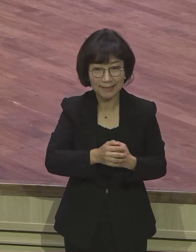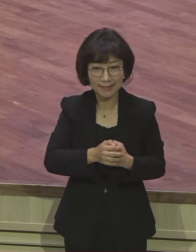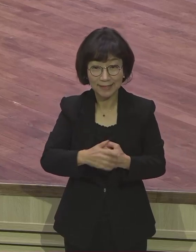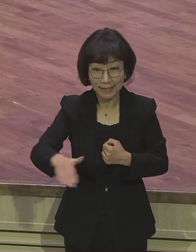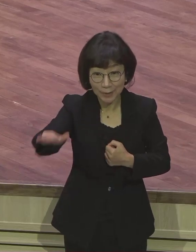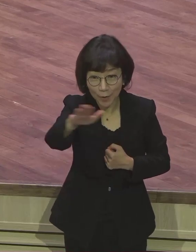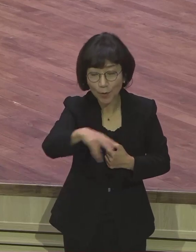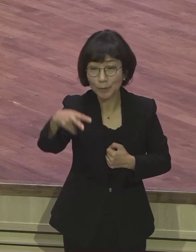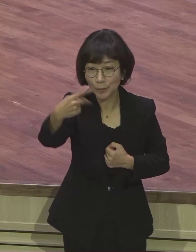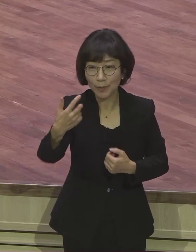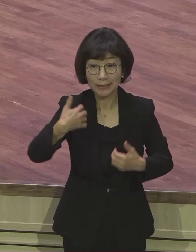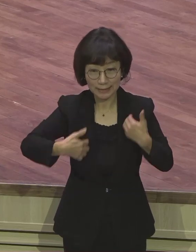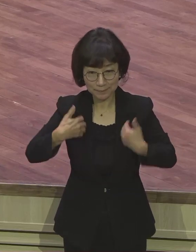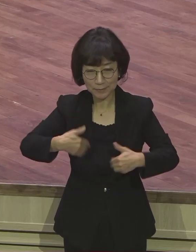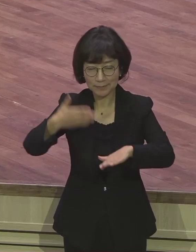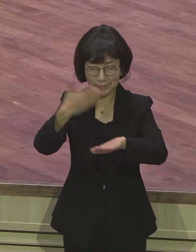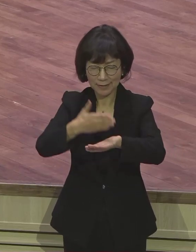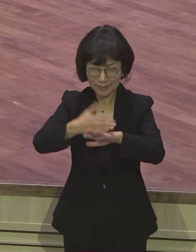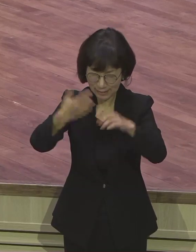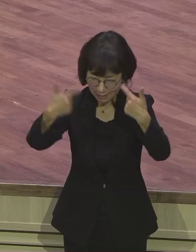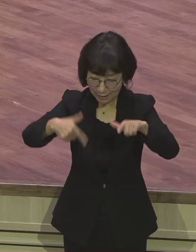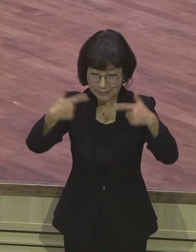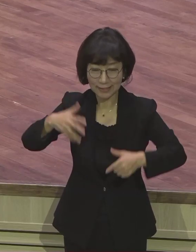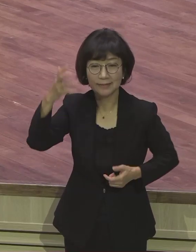마시기 바랍니다. 기쁨. 기쁘하고 기쁘하리.